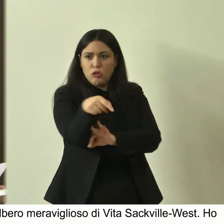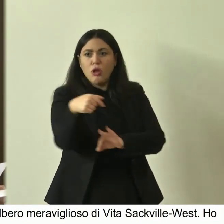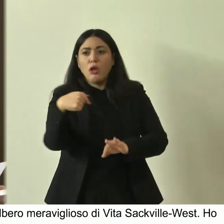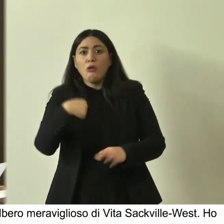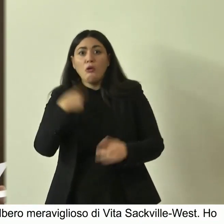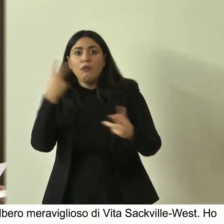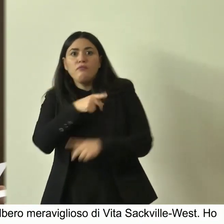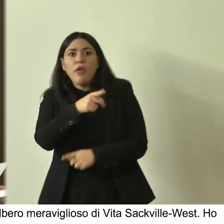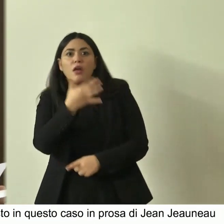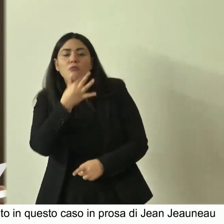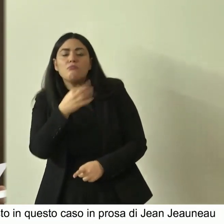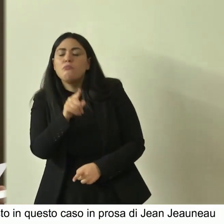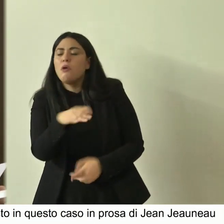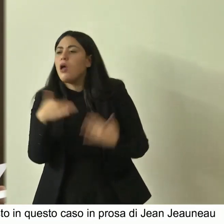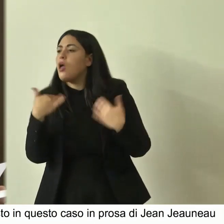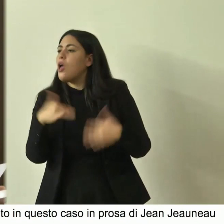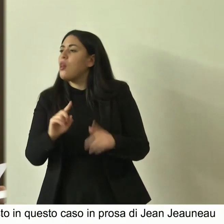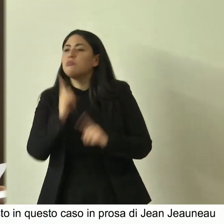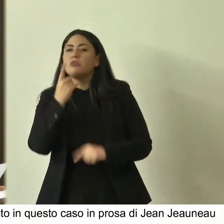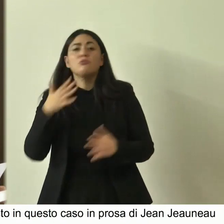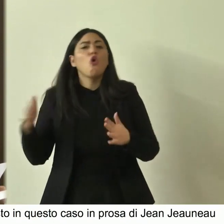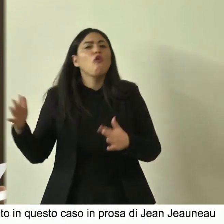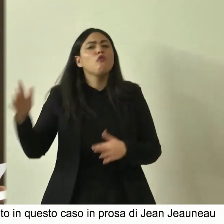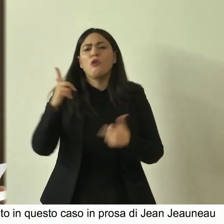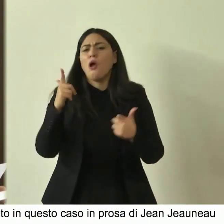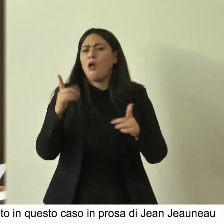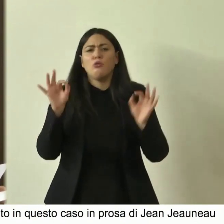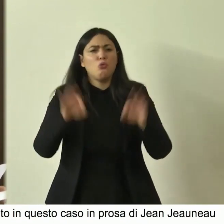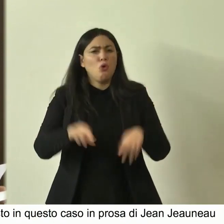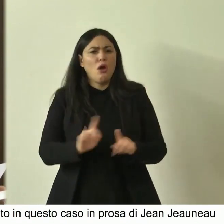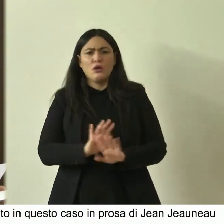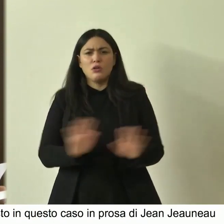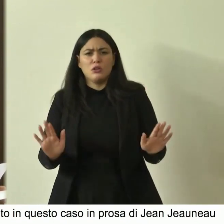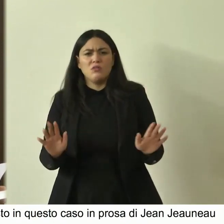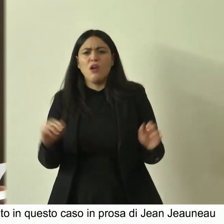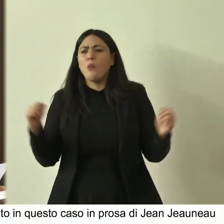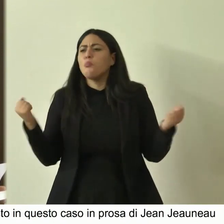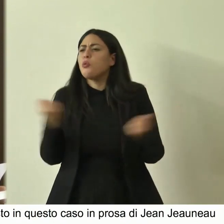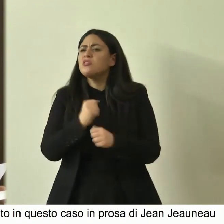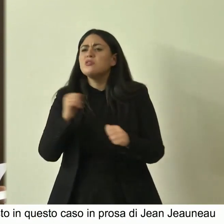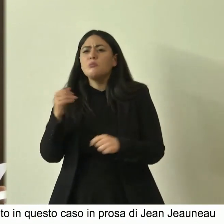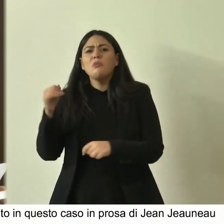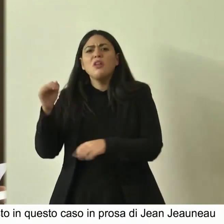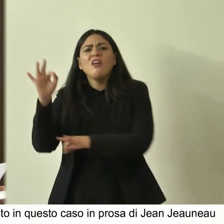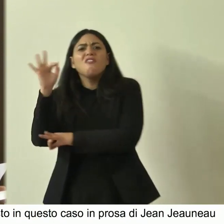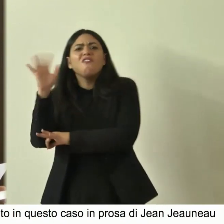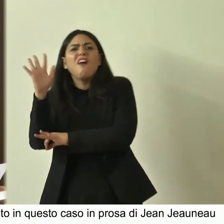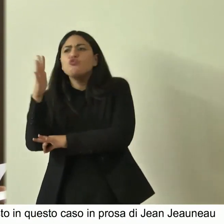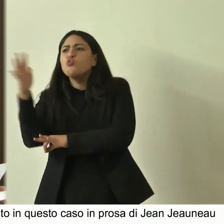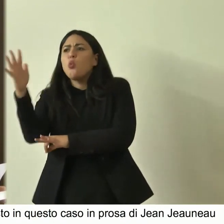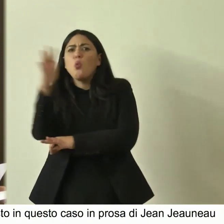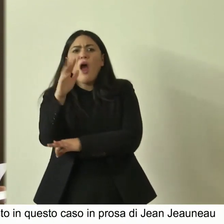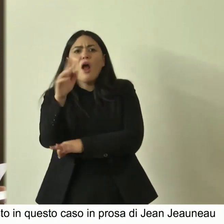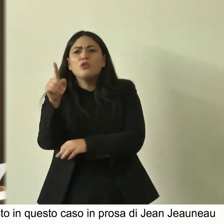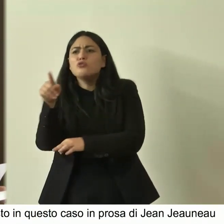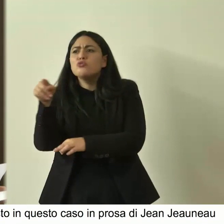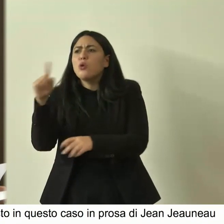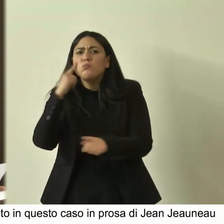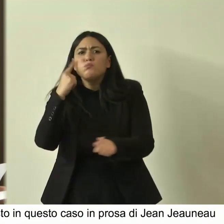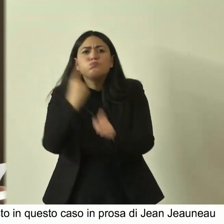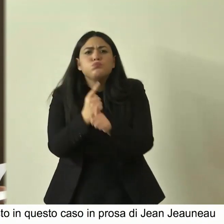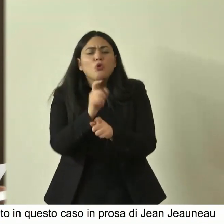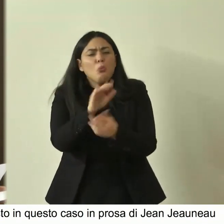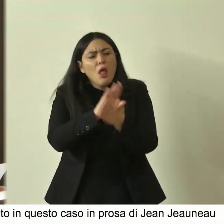di più belli è l'Apollo citaredo dei faggi non è possibile trovare in un altro faggio ovunque sia sorza più